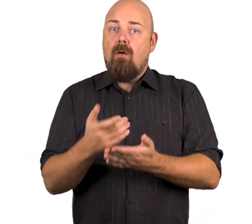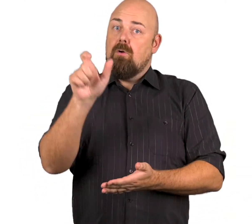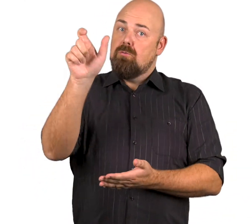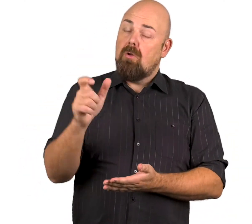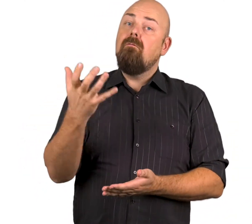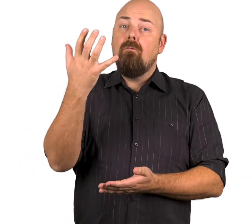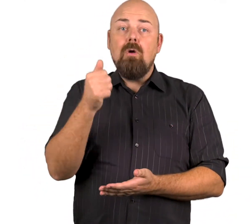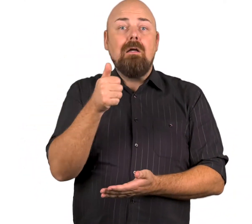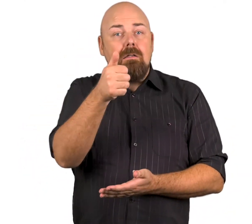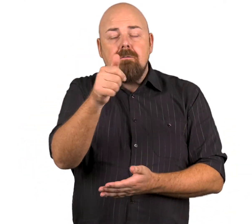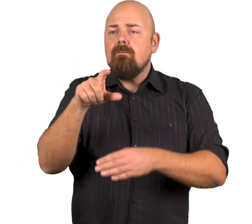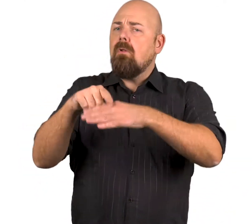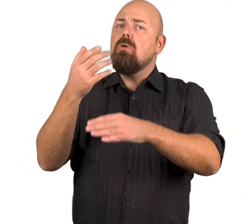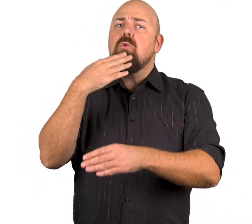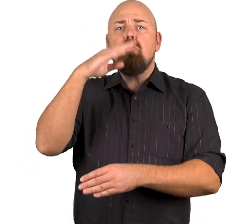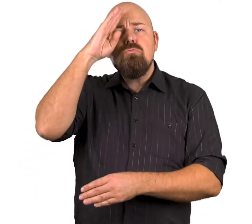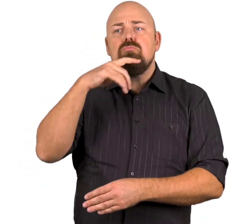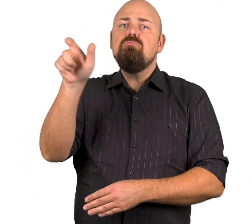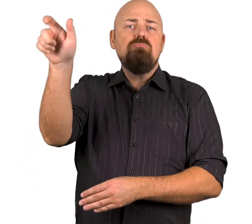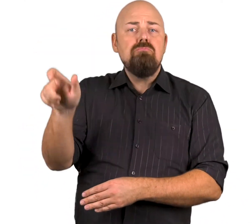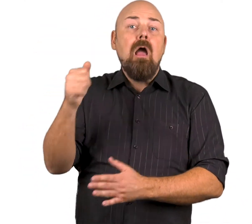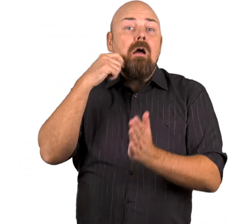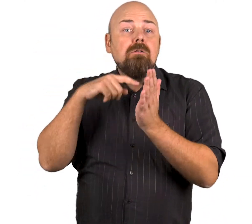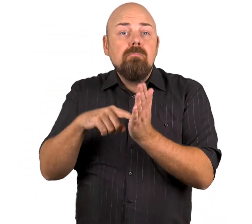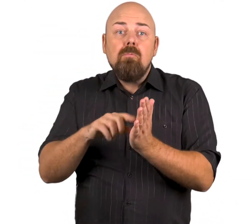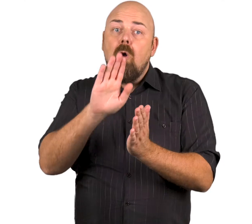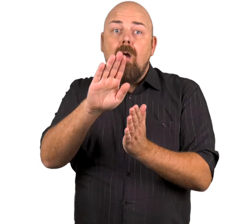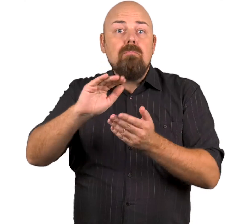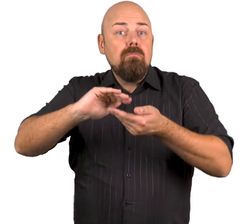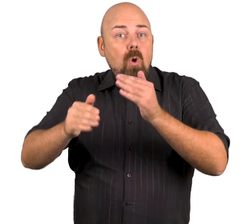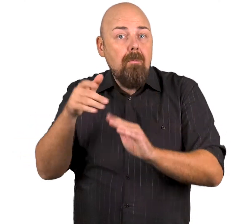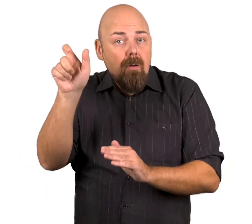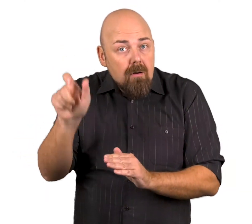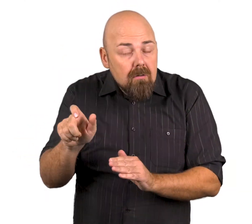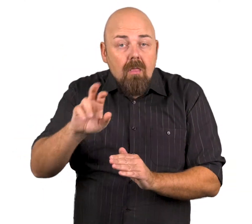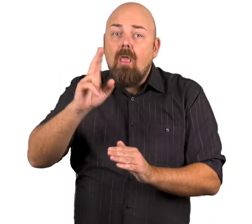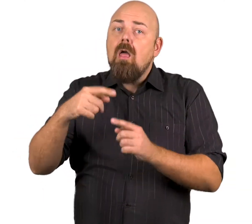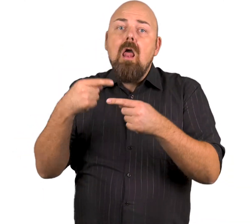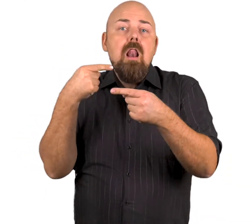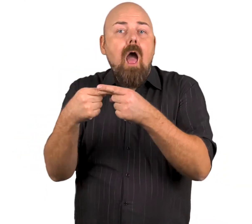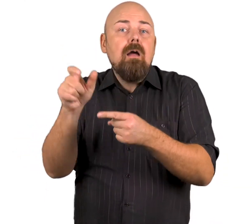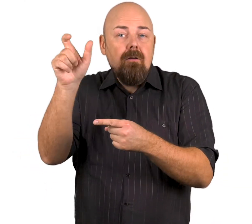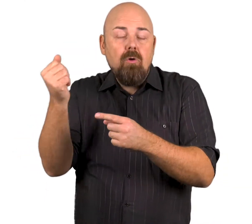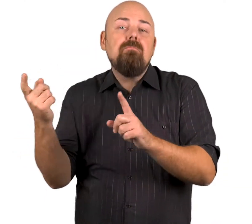Vaaliavustajana voi toimia myös henkilö, jonka olet itse valinnut, esimerkiksi omainen tai läheinen.